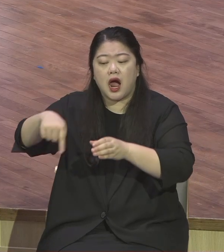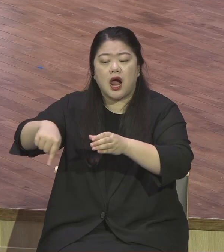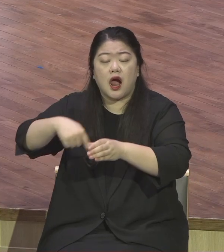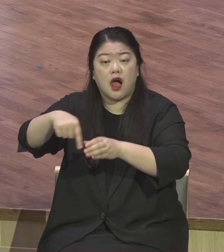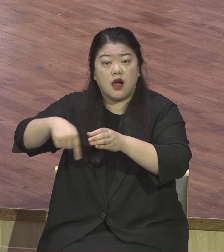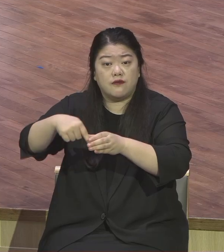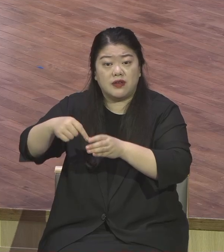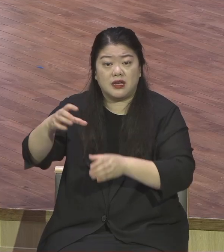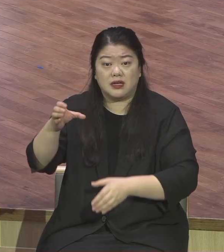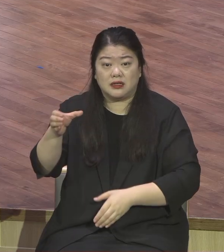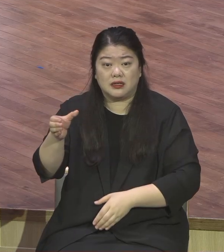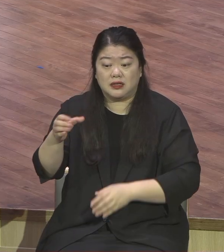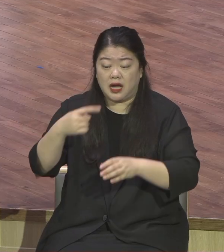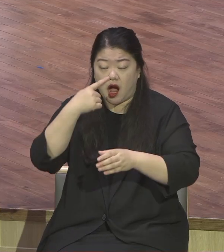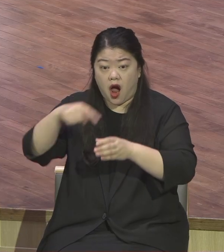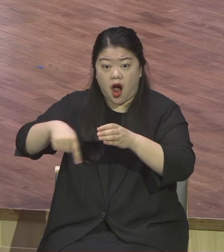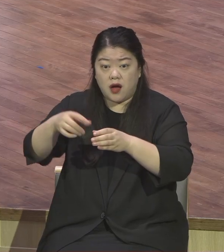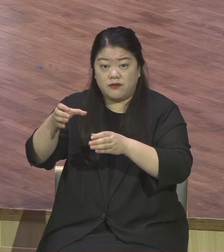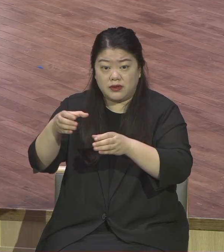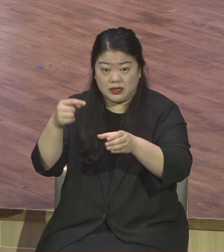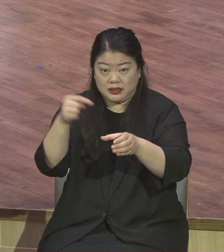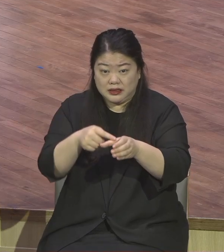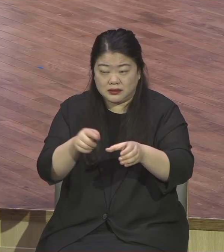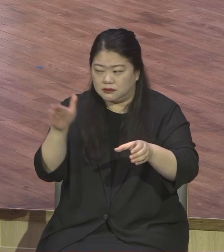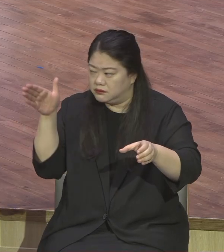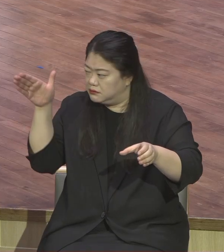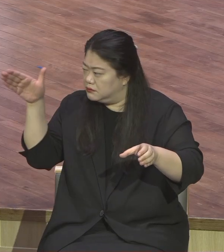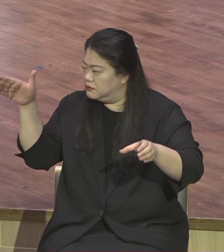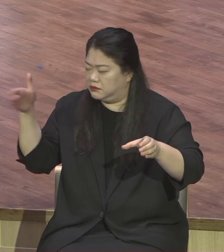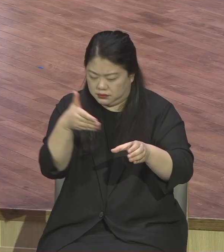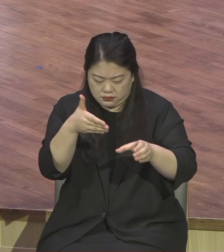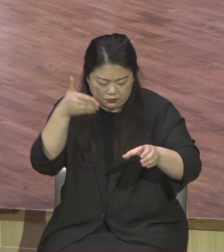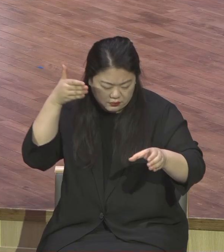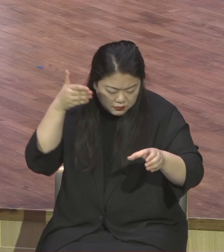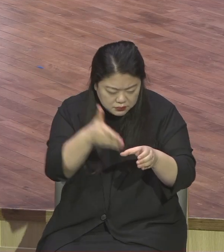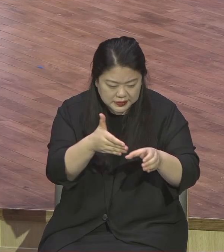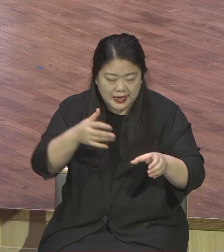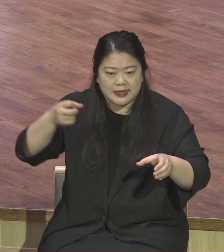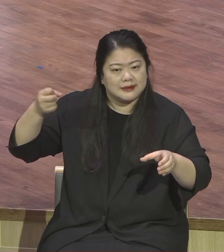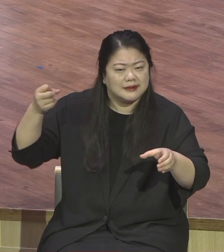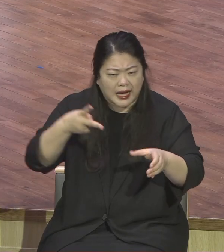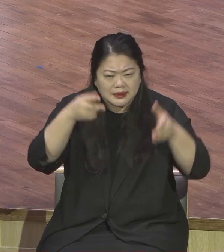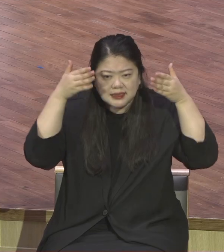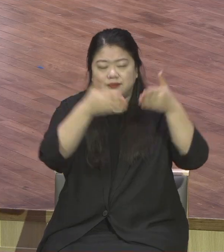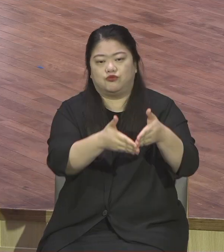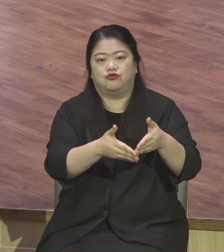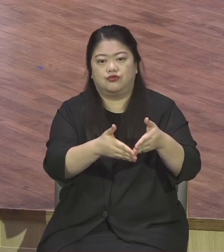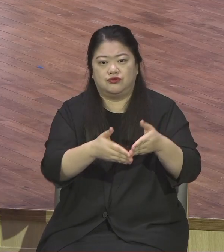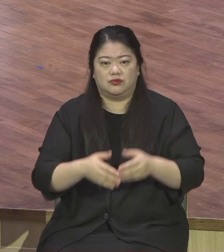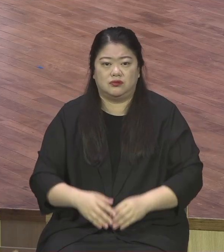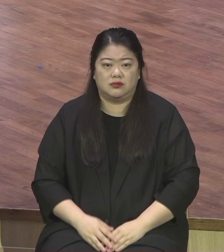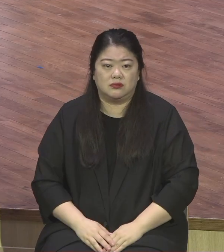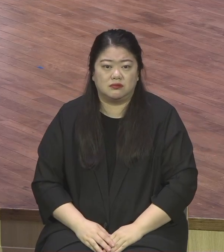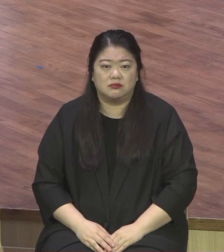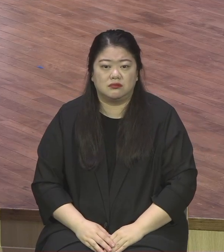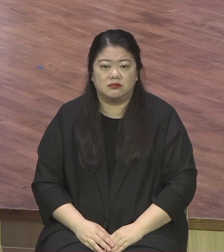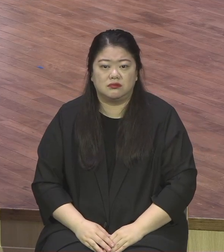커피를 그렇게 경쟁하면서 싸게 파는 것이 능사가 아니라 커피의